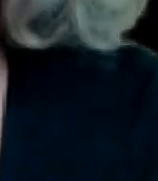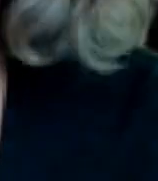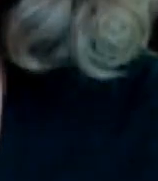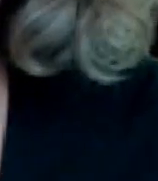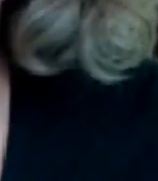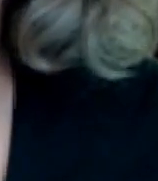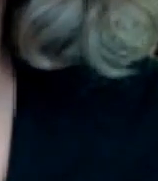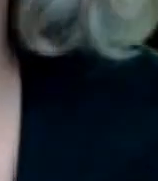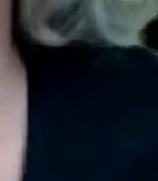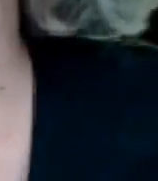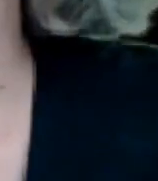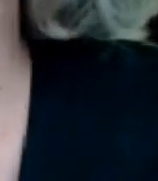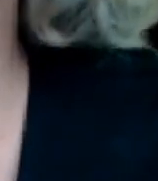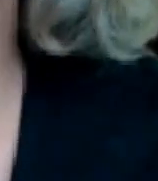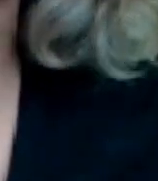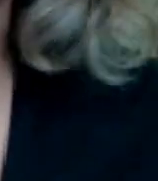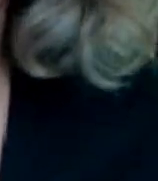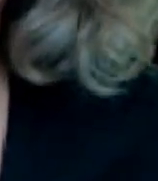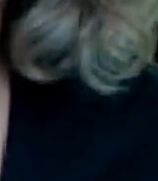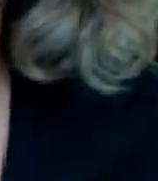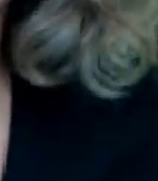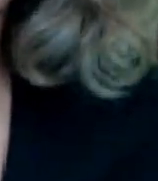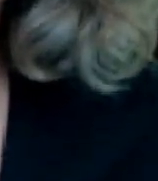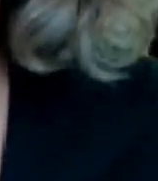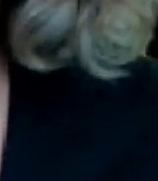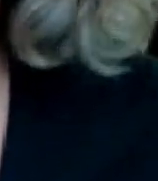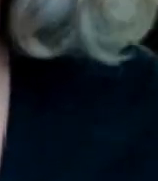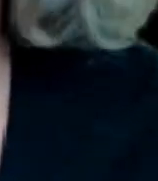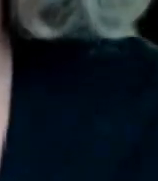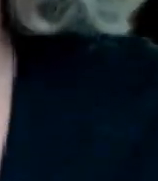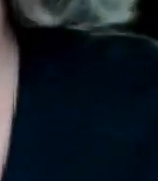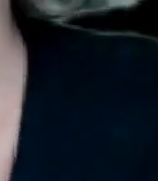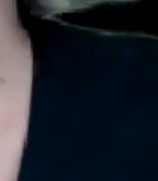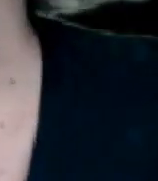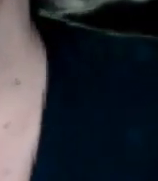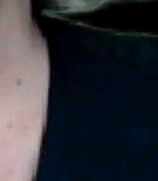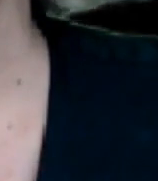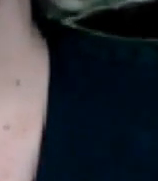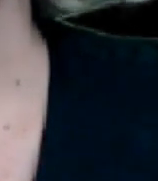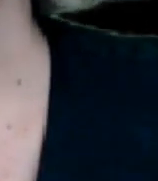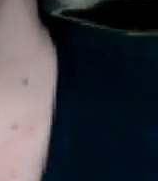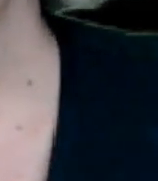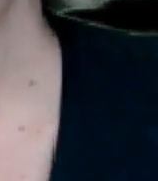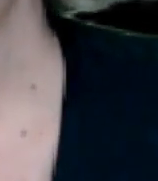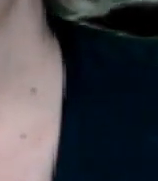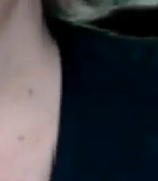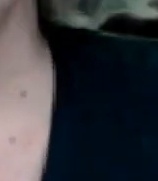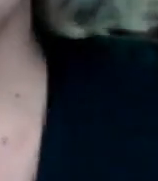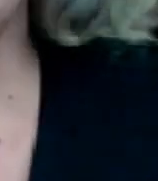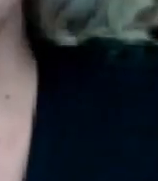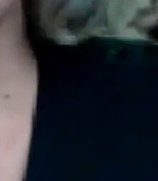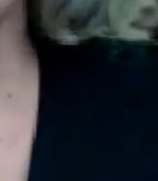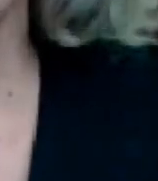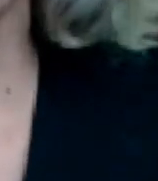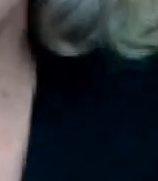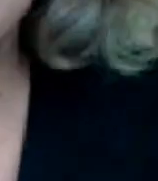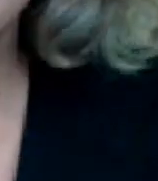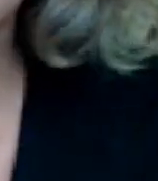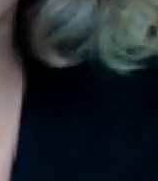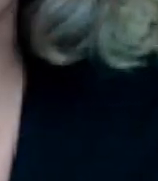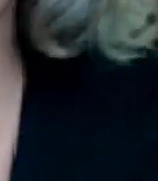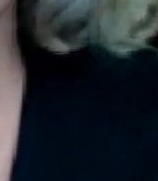pero tenemos este programa tú sabes que yo tengo amlovisión yo traduzco para para para las